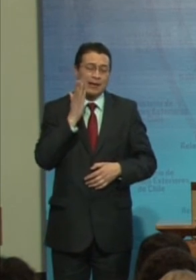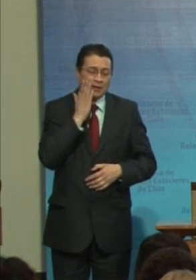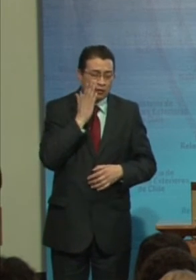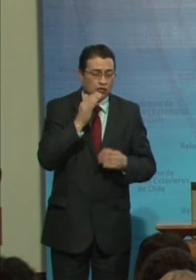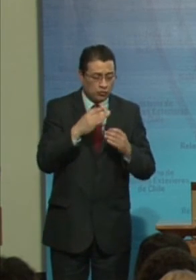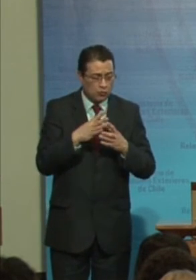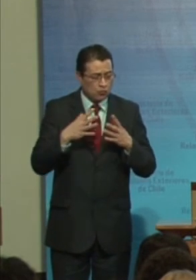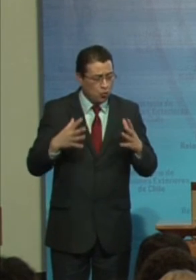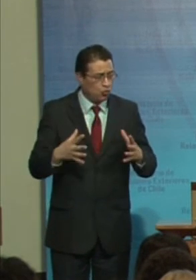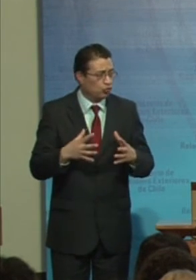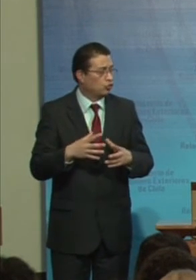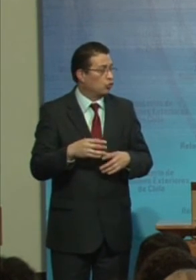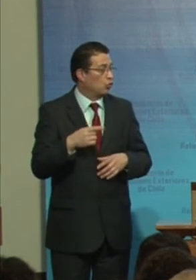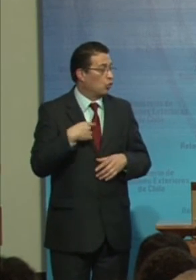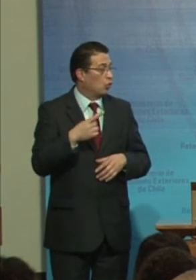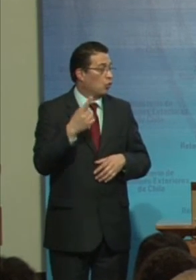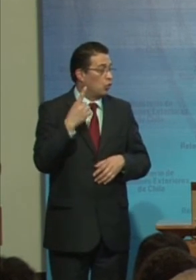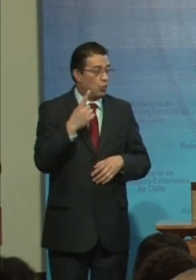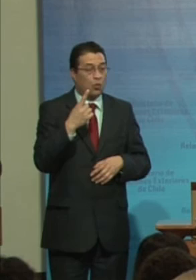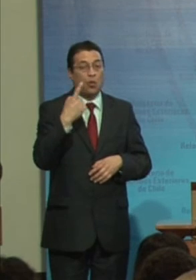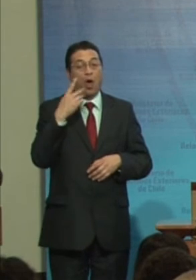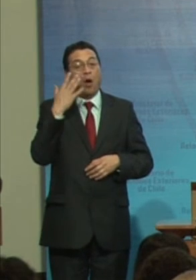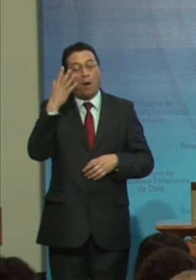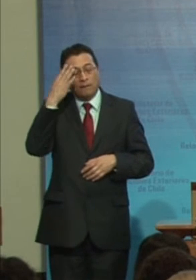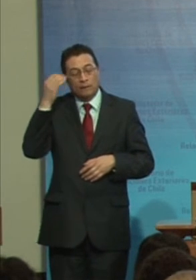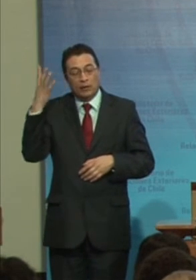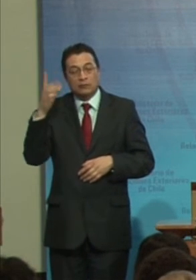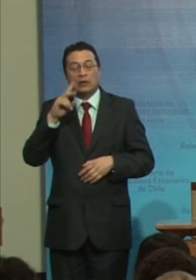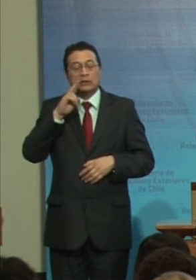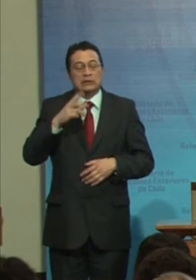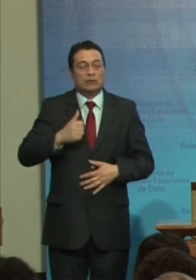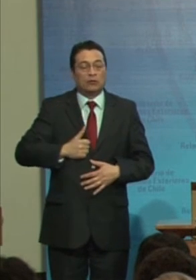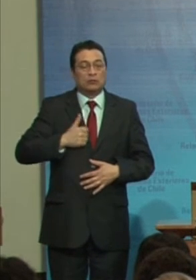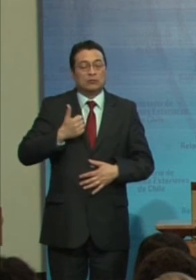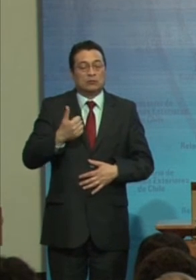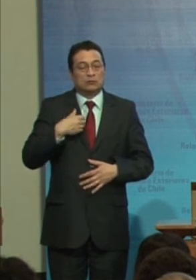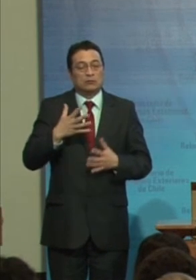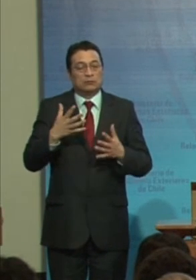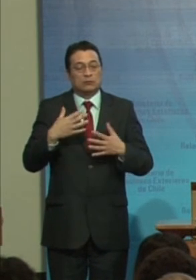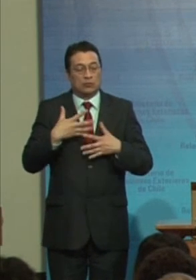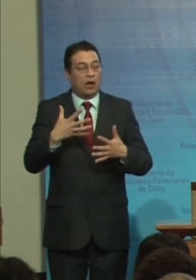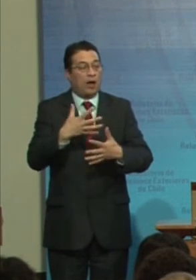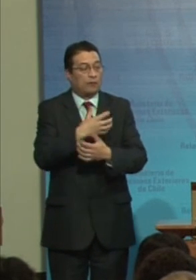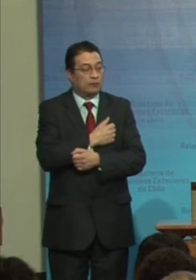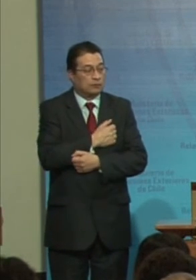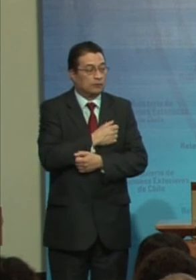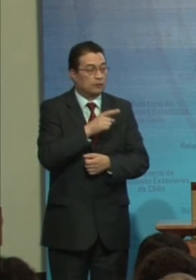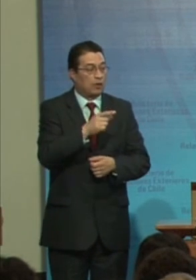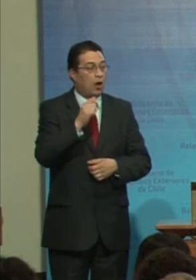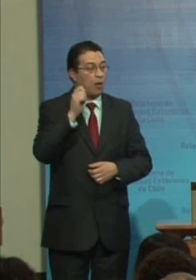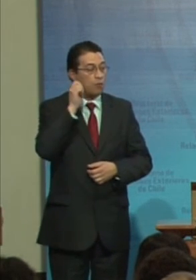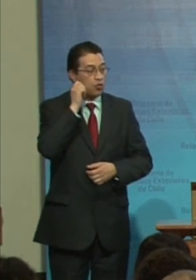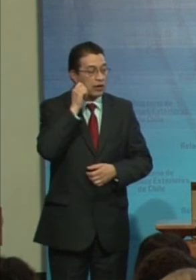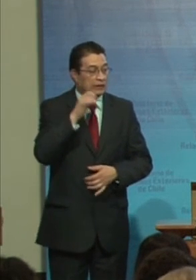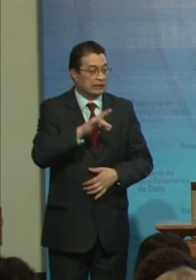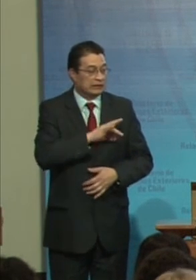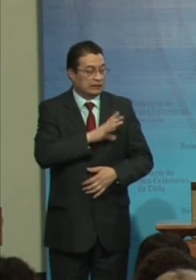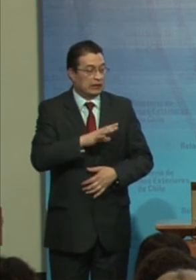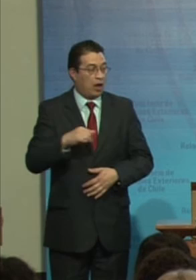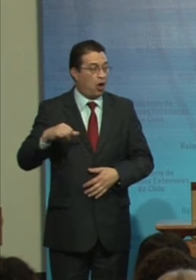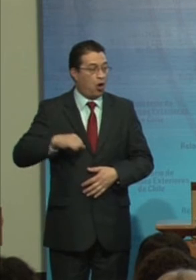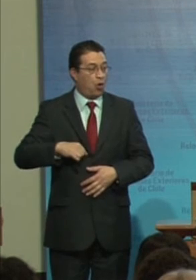emocionado Una omisión Involuntaria De no Reitero Abrazar A la mujer Chilena Orgullo